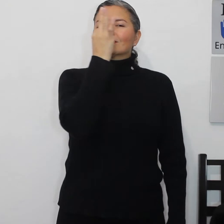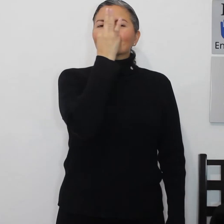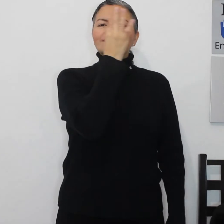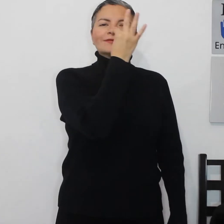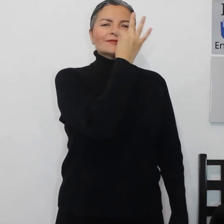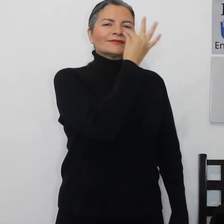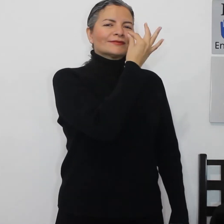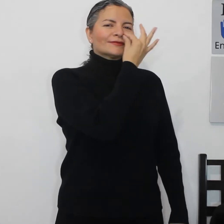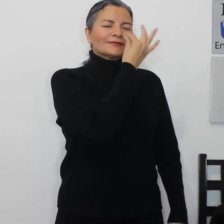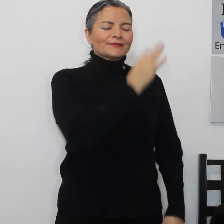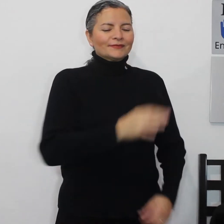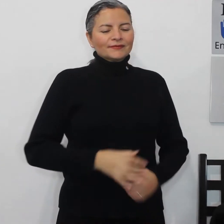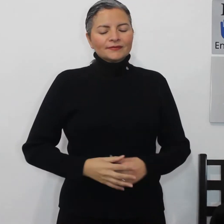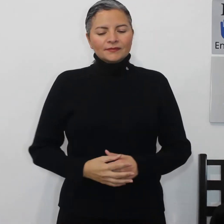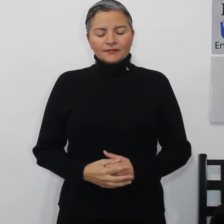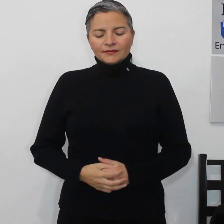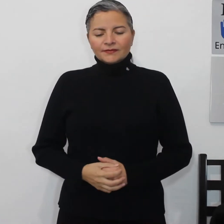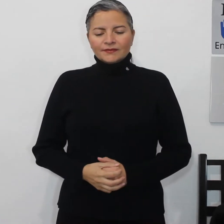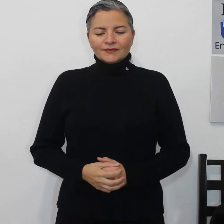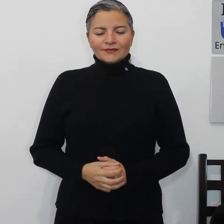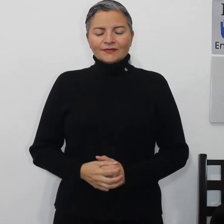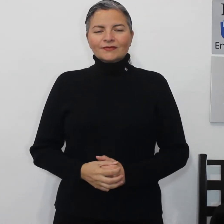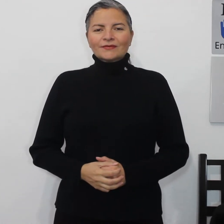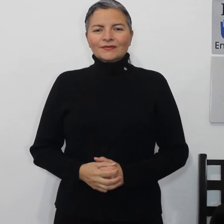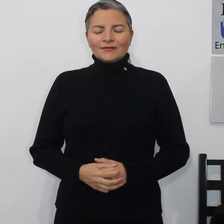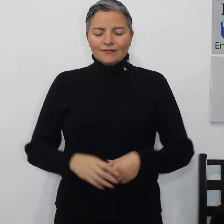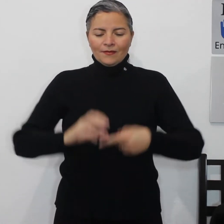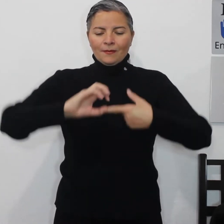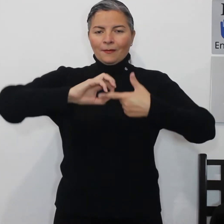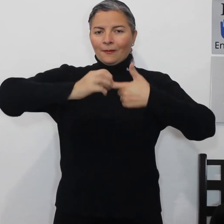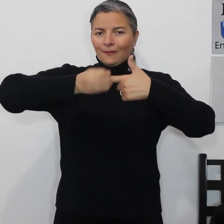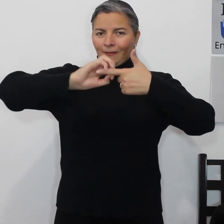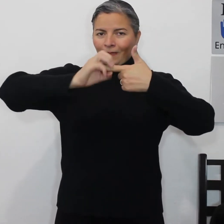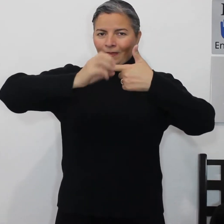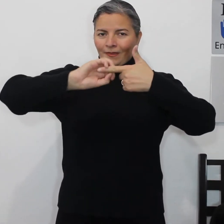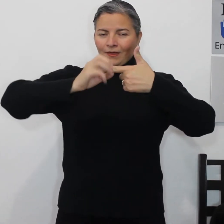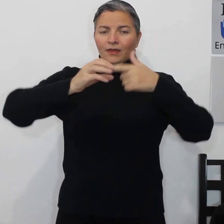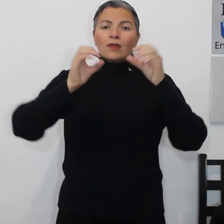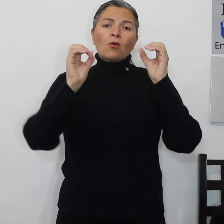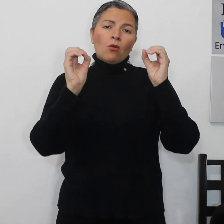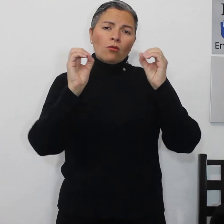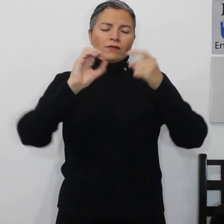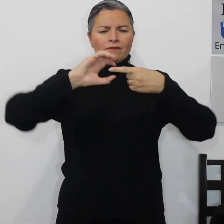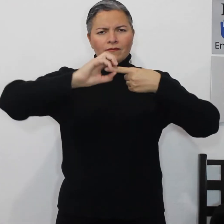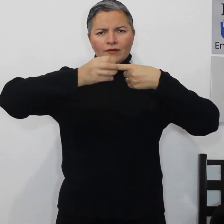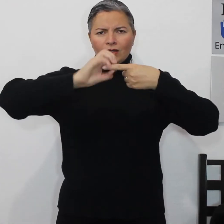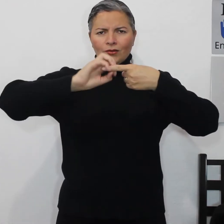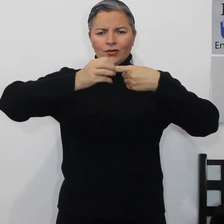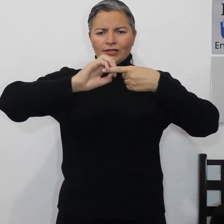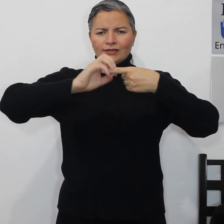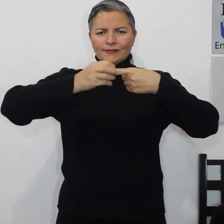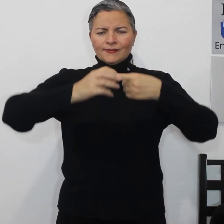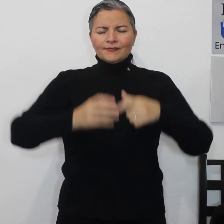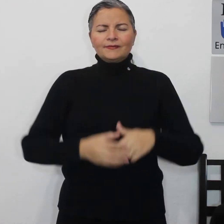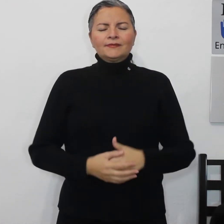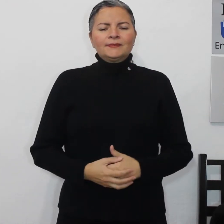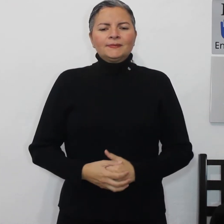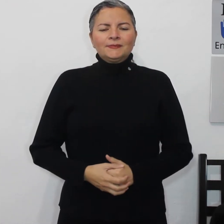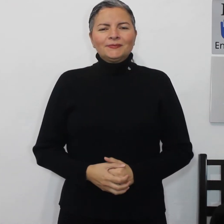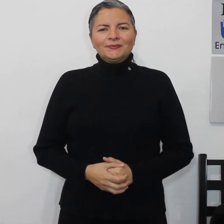fresa, frijoles, fruta,